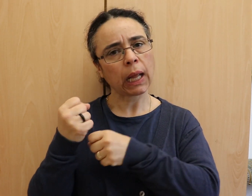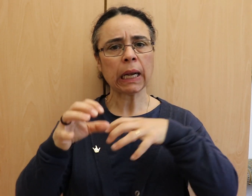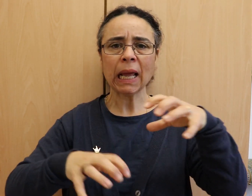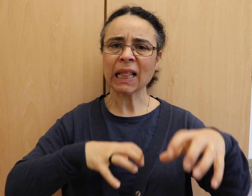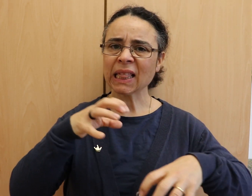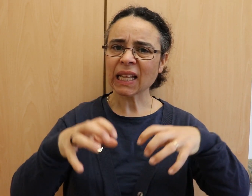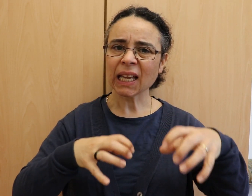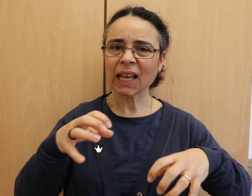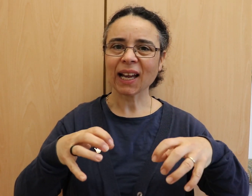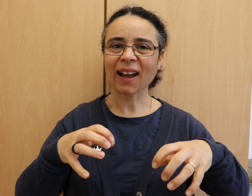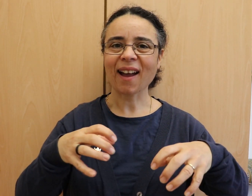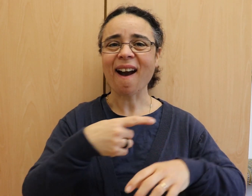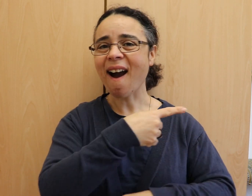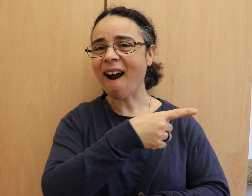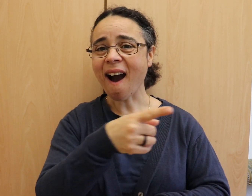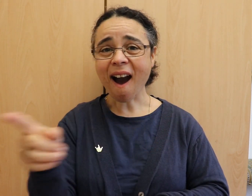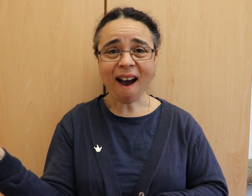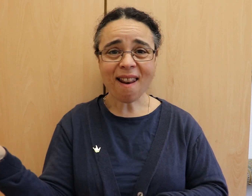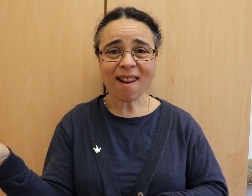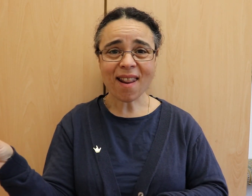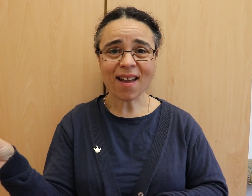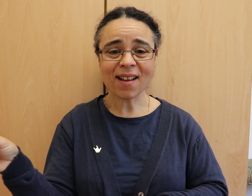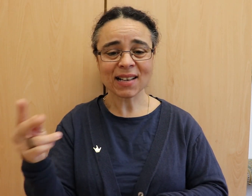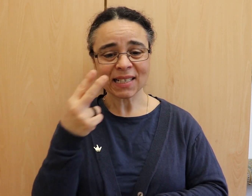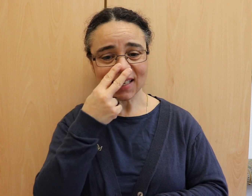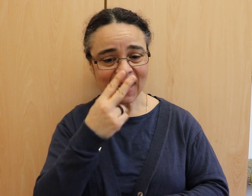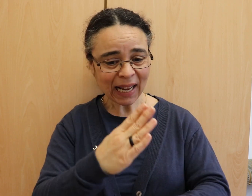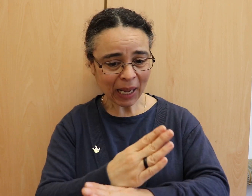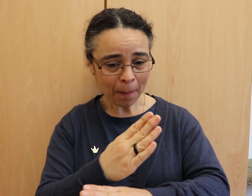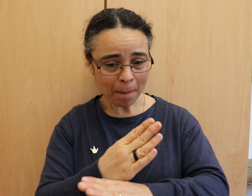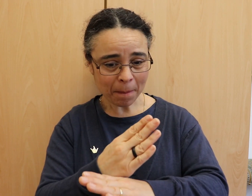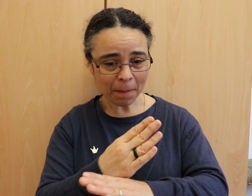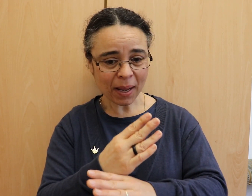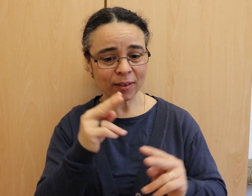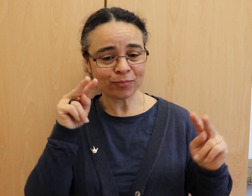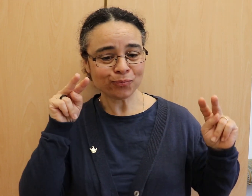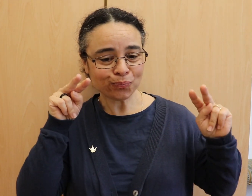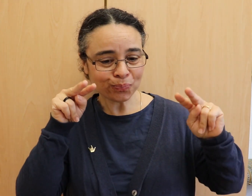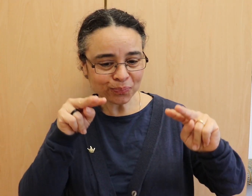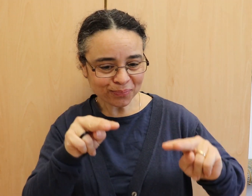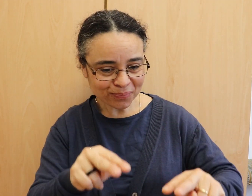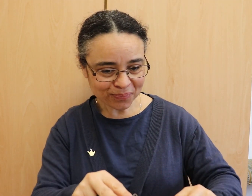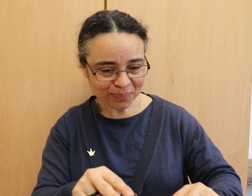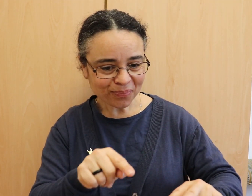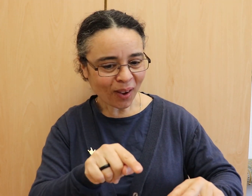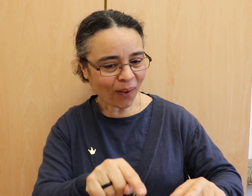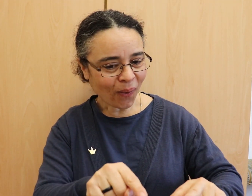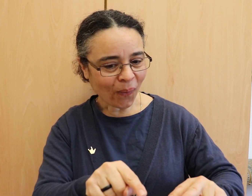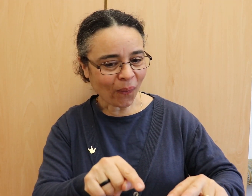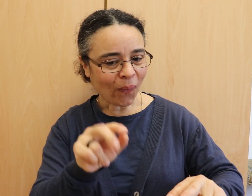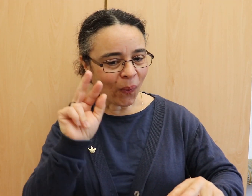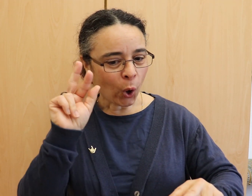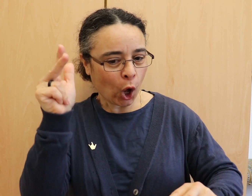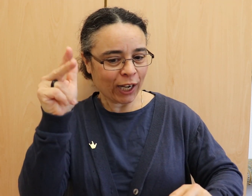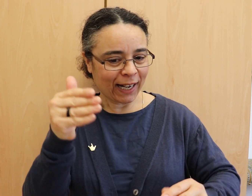alle gehen in die Knie und niemand kann den Blick abwenden vom göttlichen Kind in der Krippe.